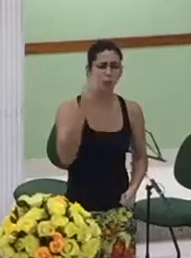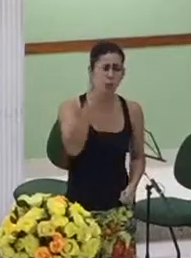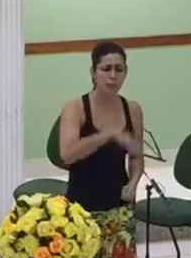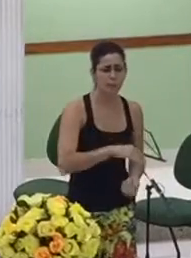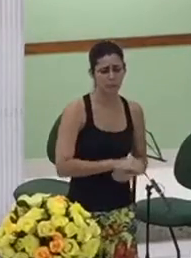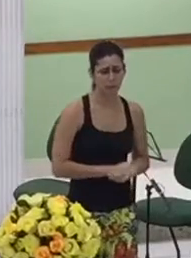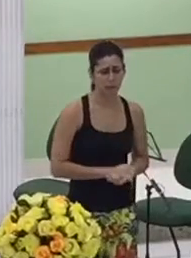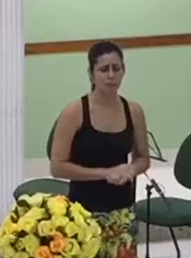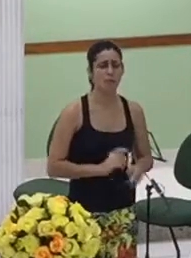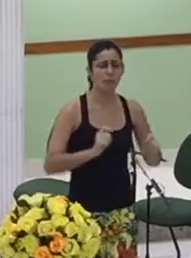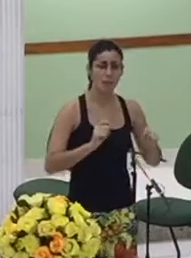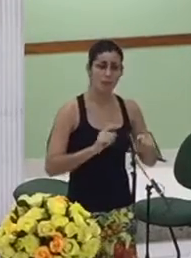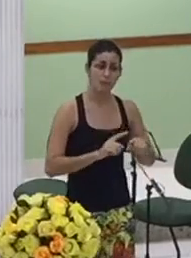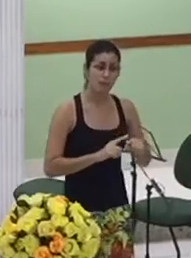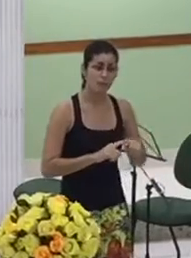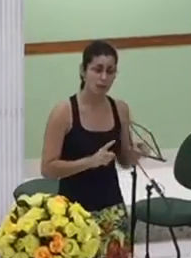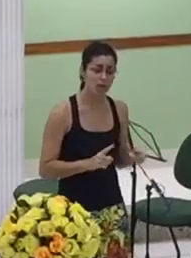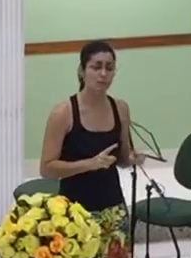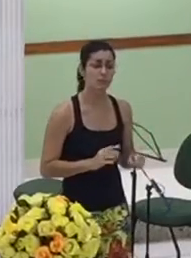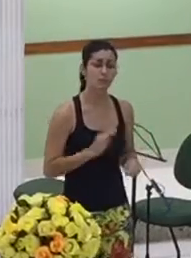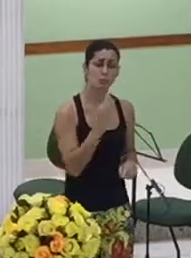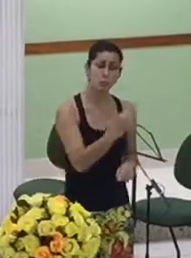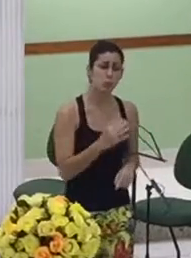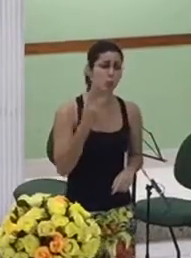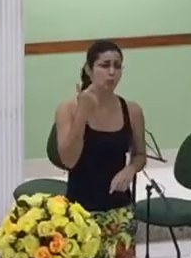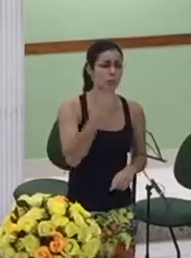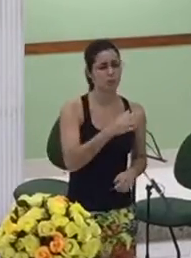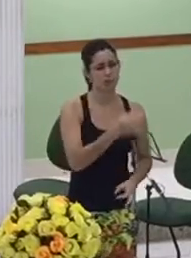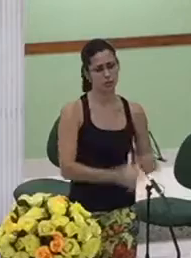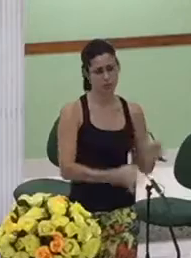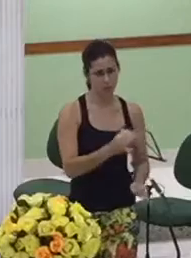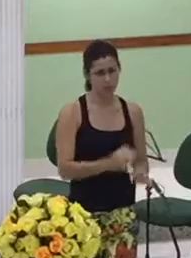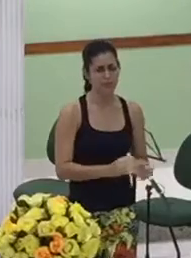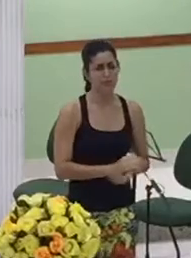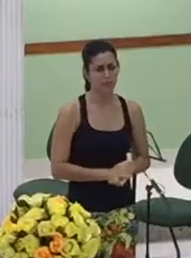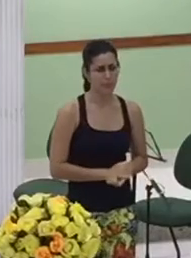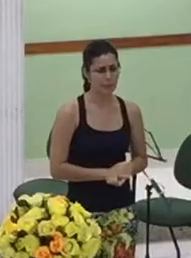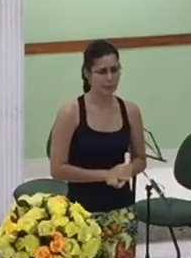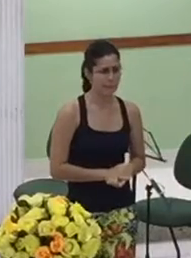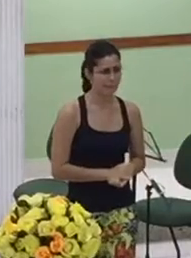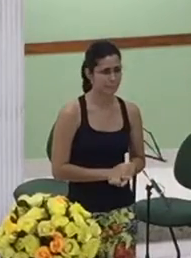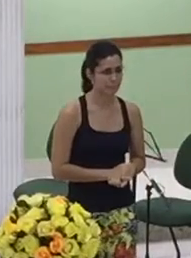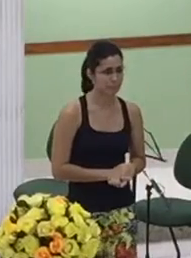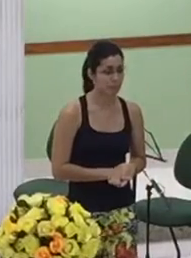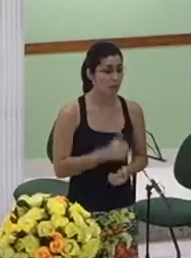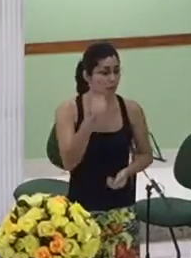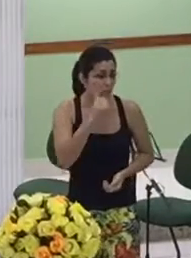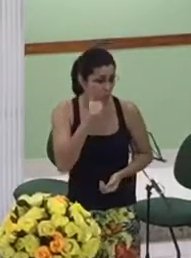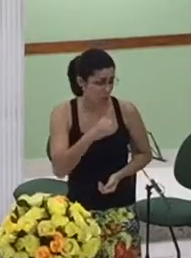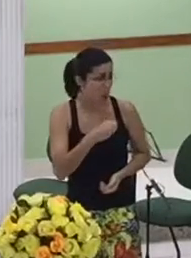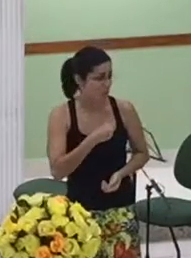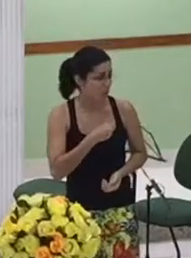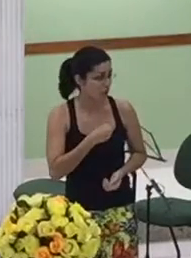possam alcançar justiça no final mesmo pecadora ela alcançou a justiça de Deus